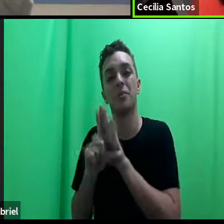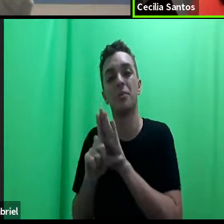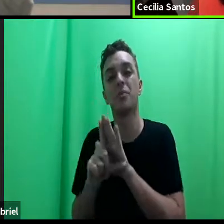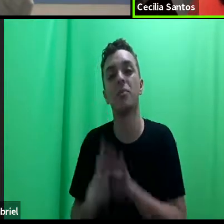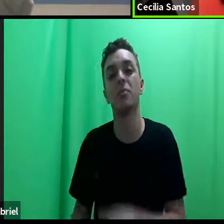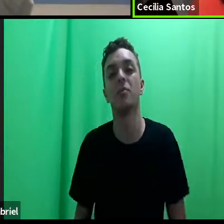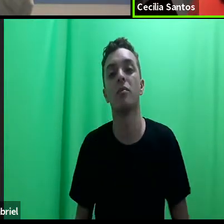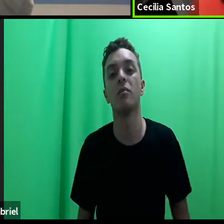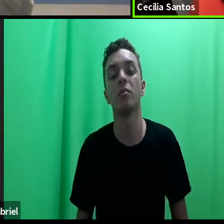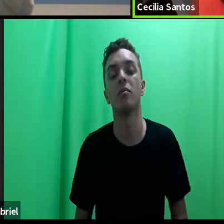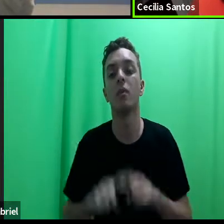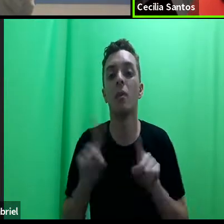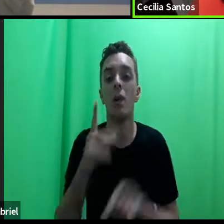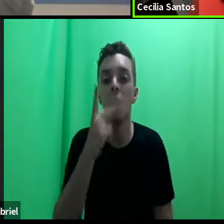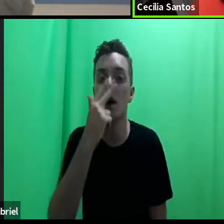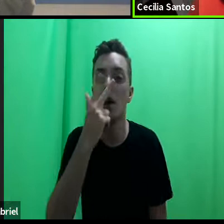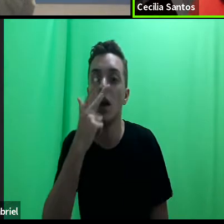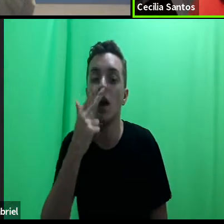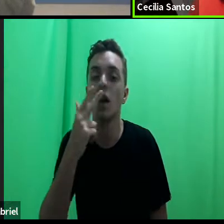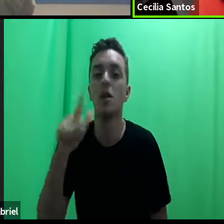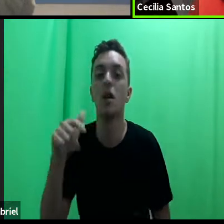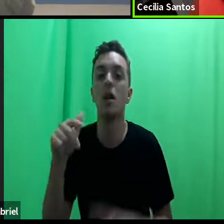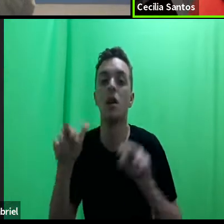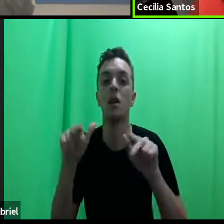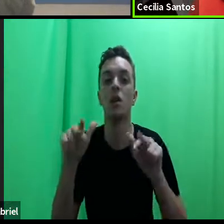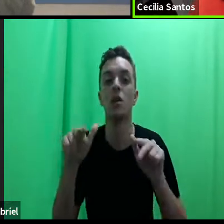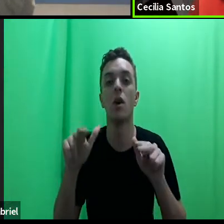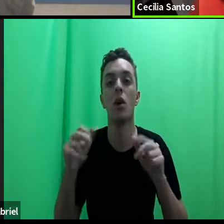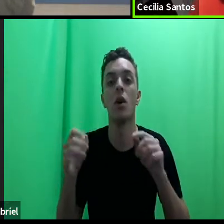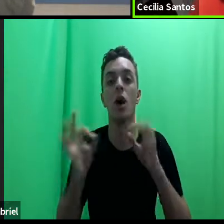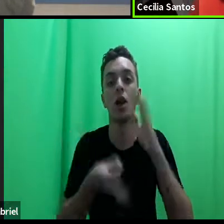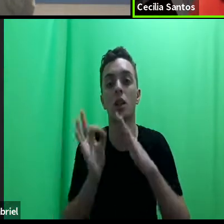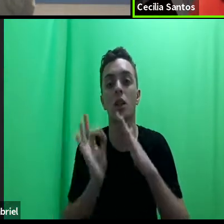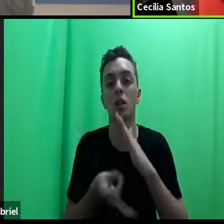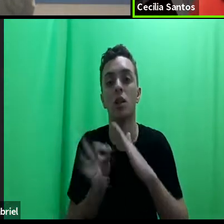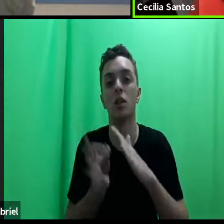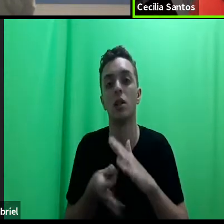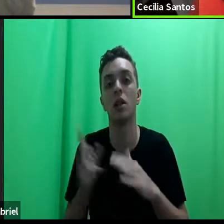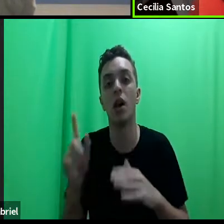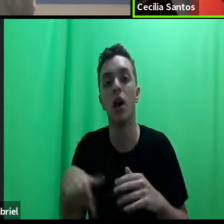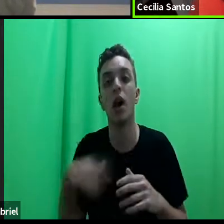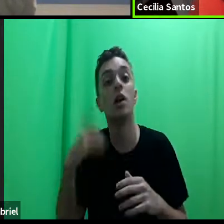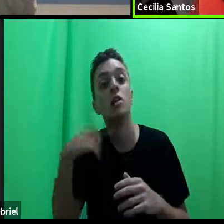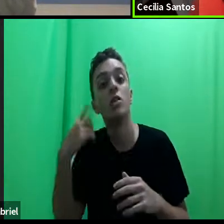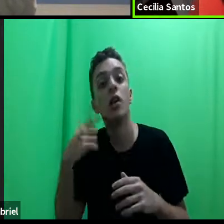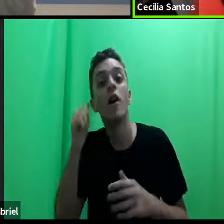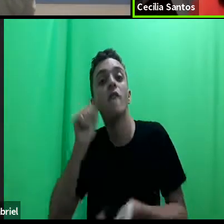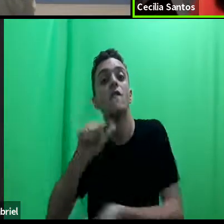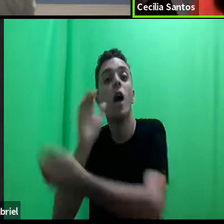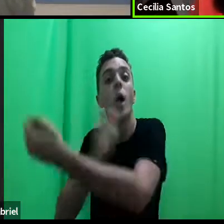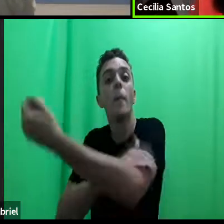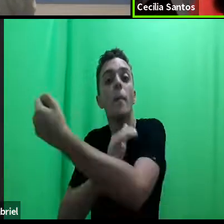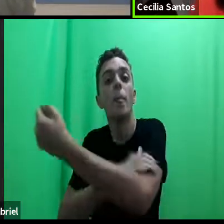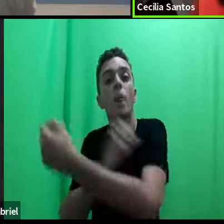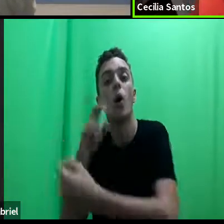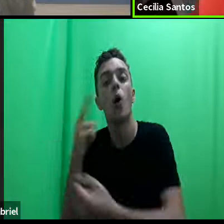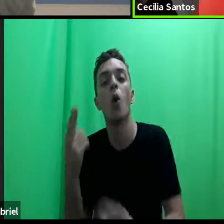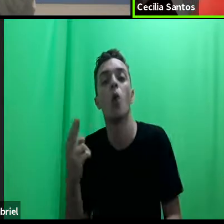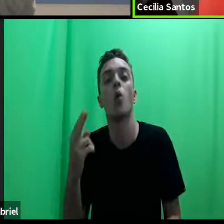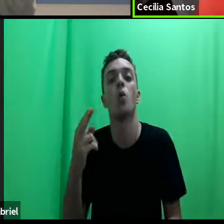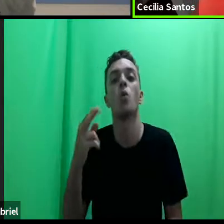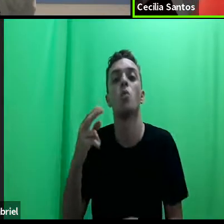pode ser semelhante às clínicas, é uma advocacia feminista ou uma advocacia